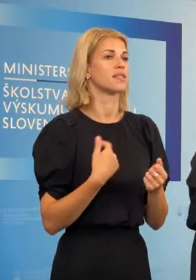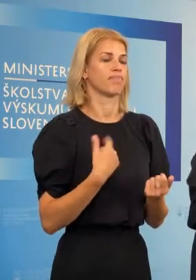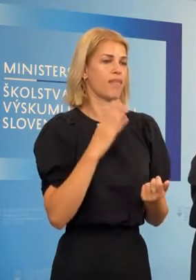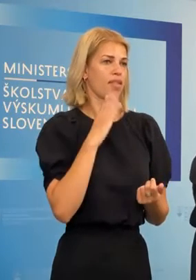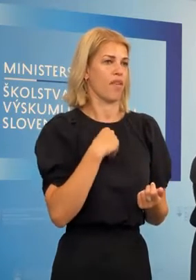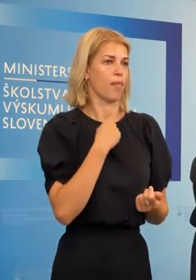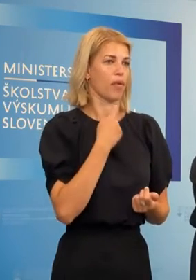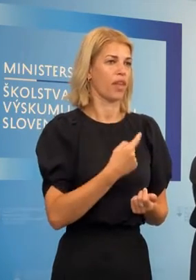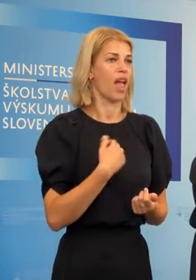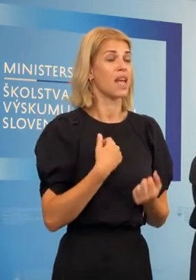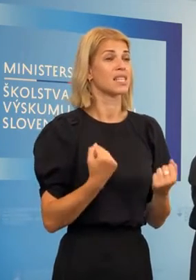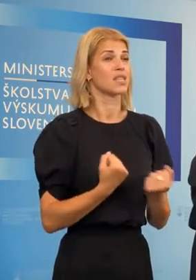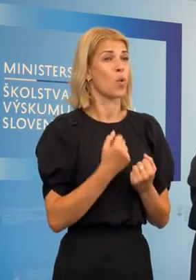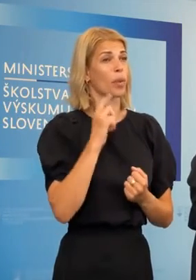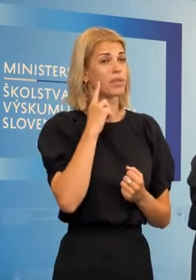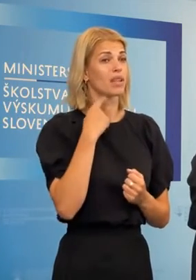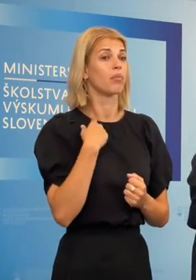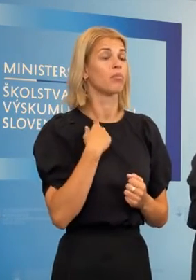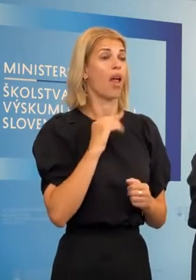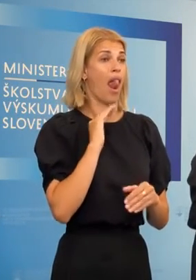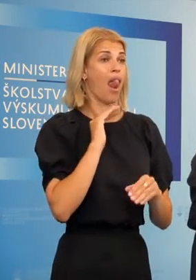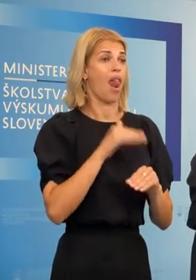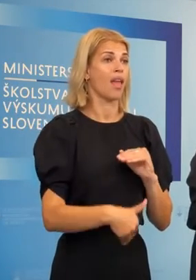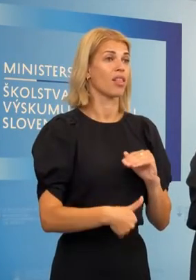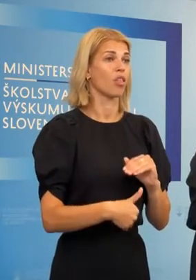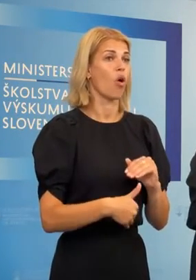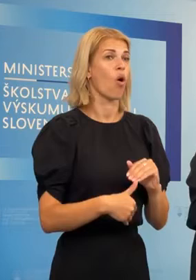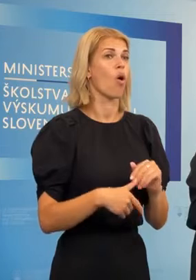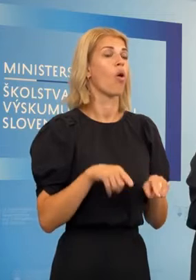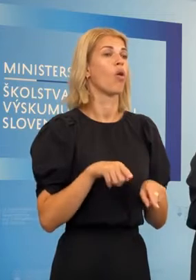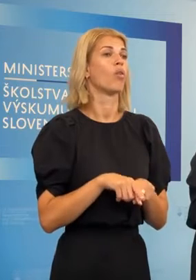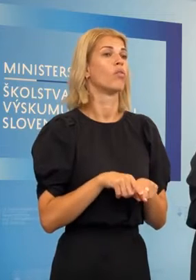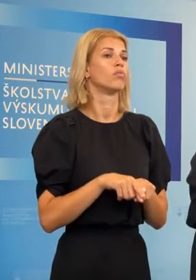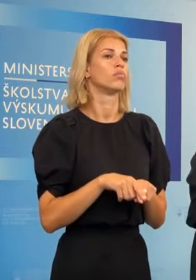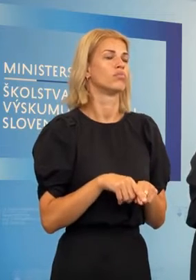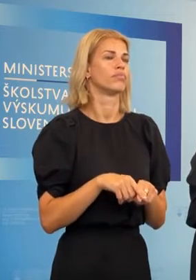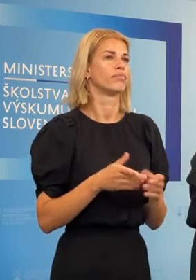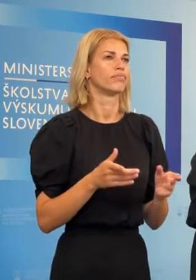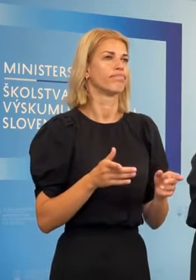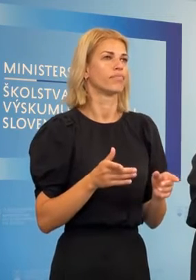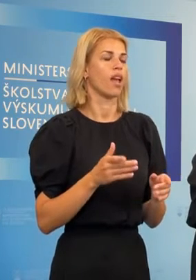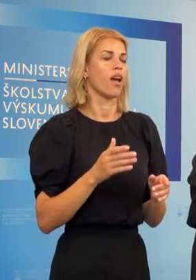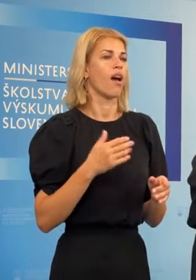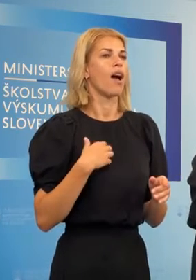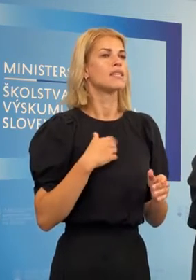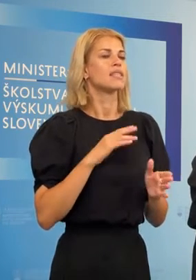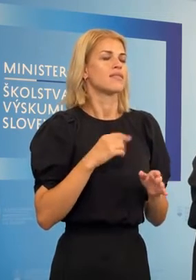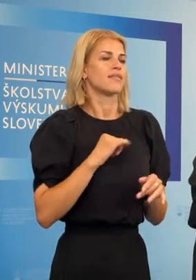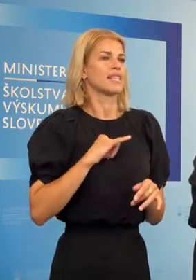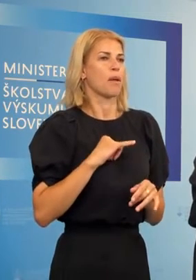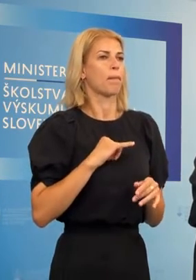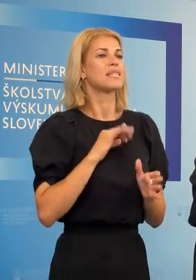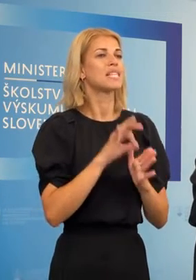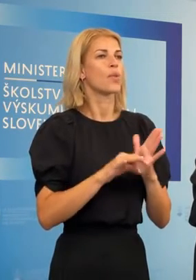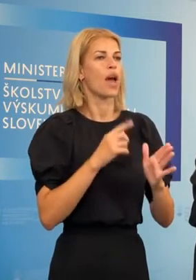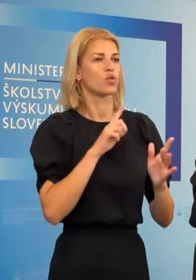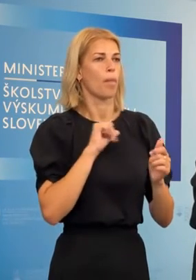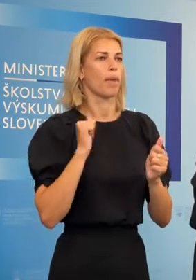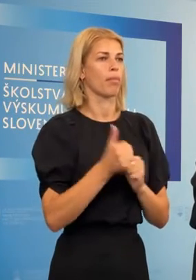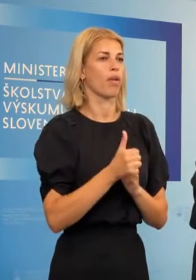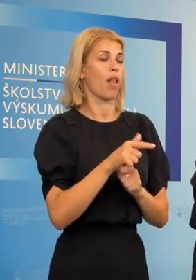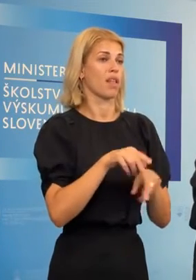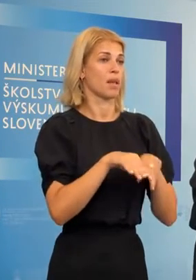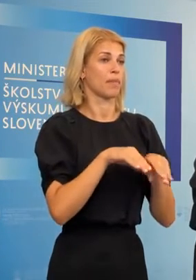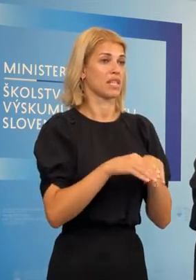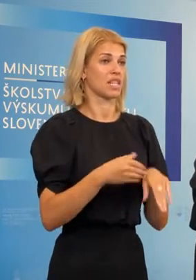neviem povedať. A skôr si myslím, počas leta vládmi na tú situáciu neprebiehalí. Rozhodne za rezort školstva